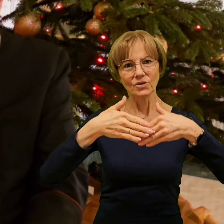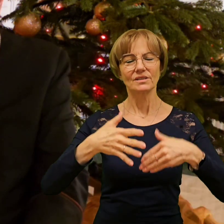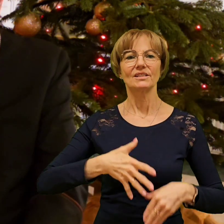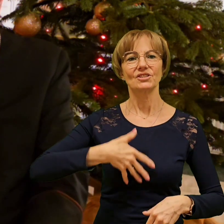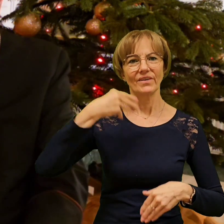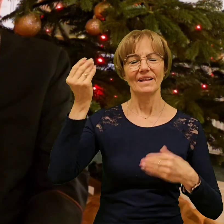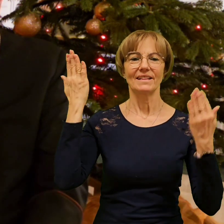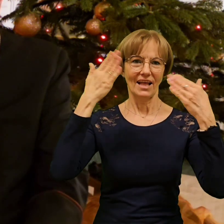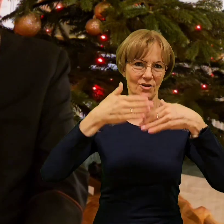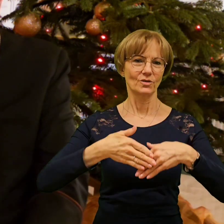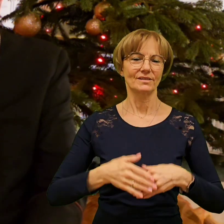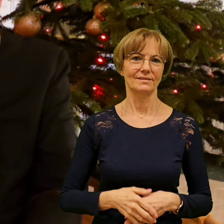święta noc.